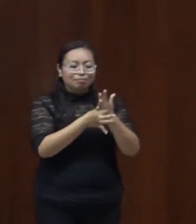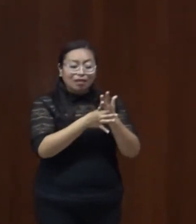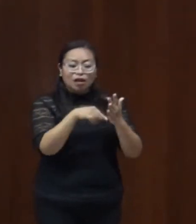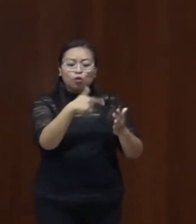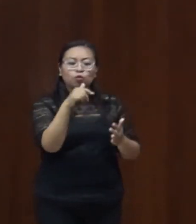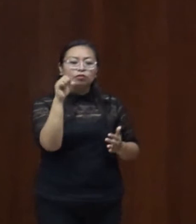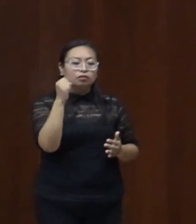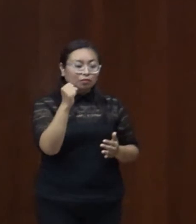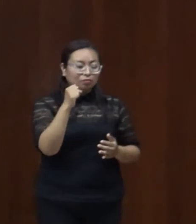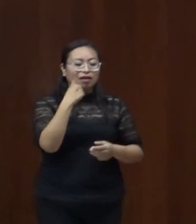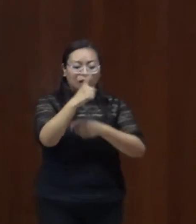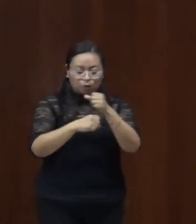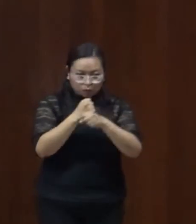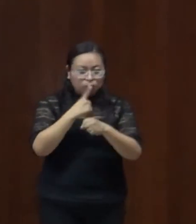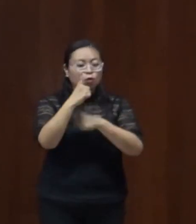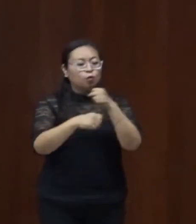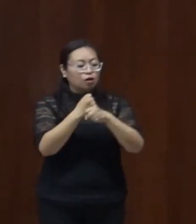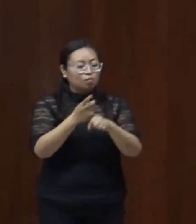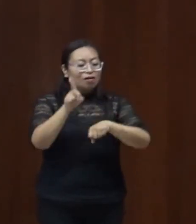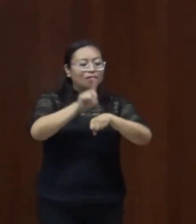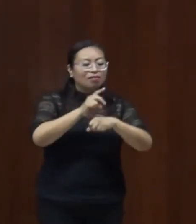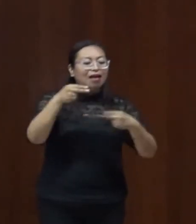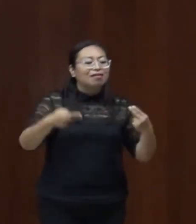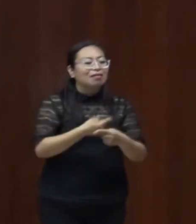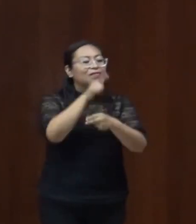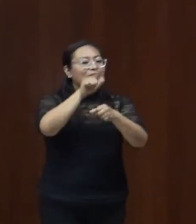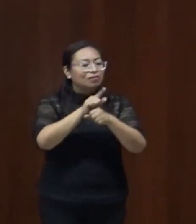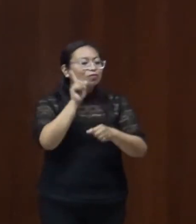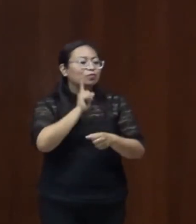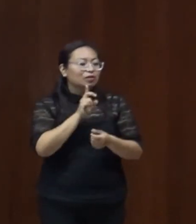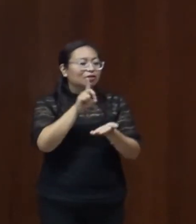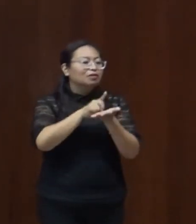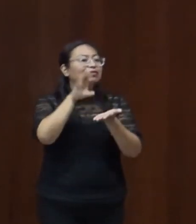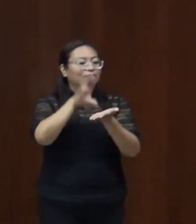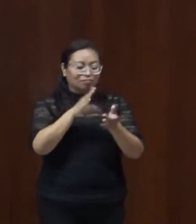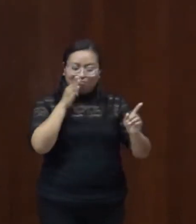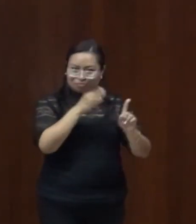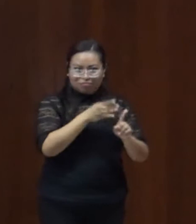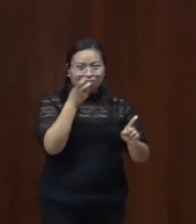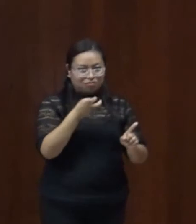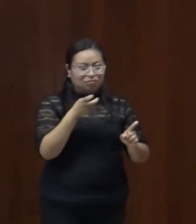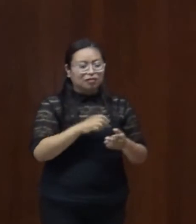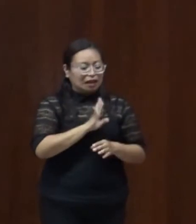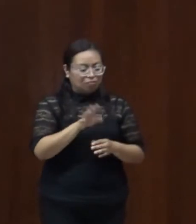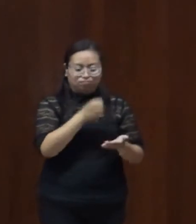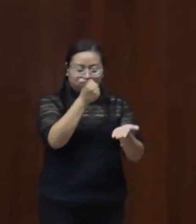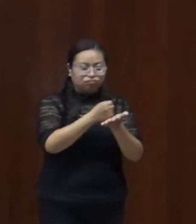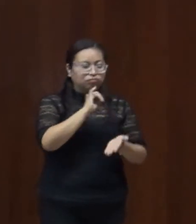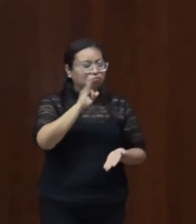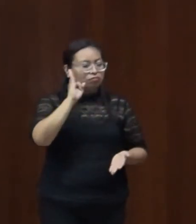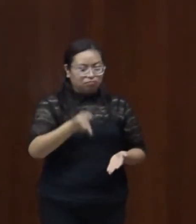12 de septiembre de cada año como el Día Nacional de las Mujeres con Discapacidad, teniendo por objeto principal